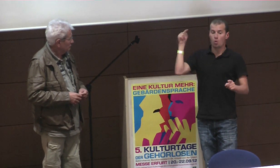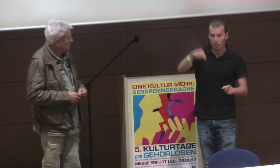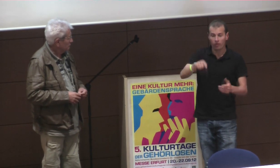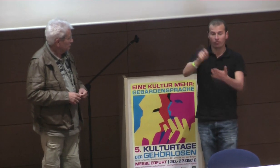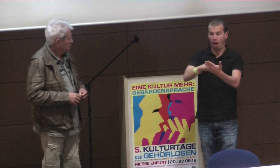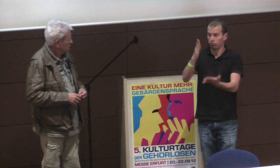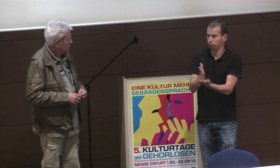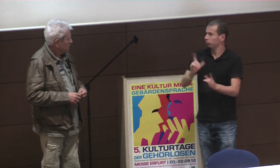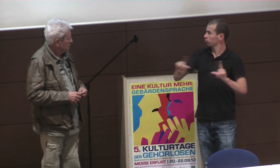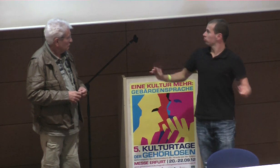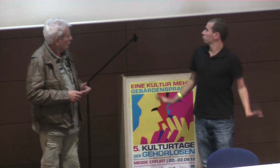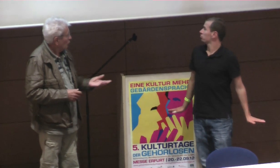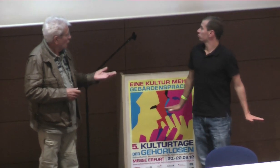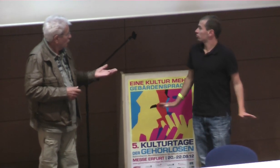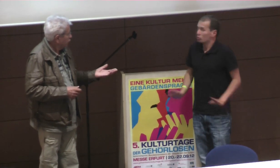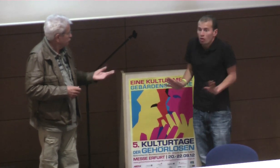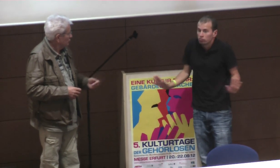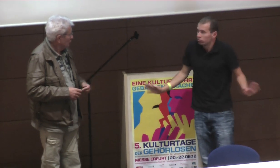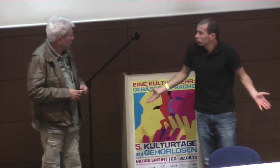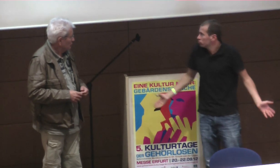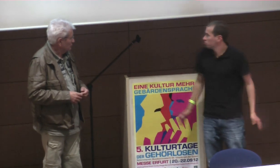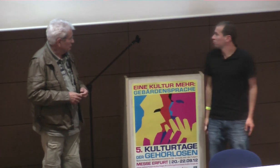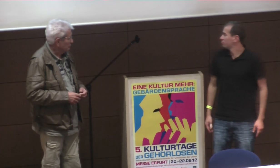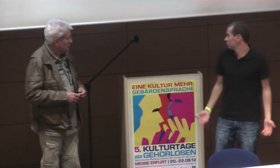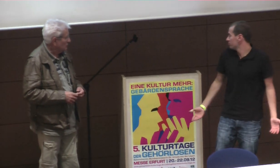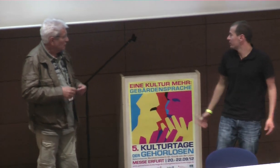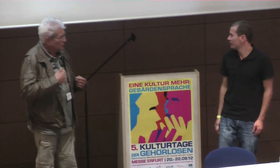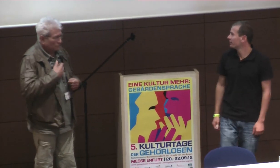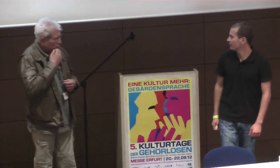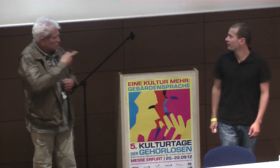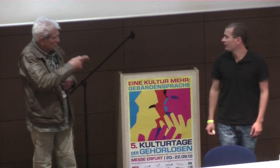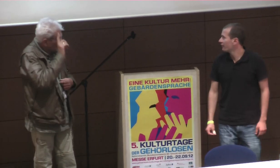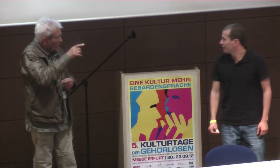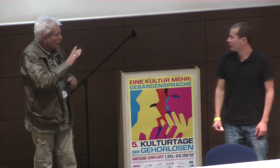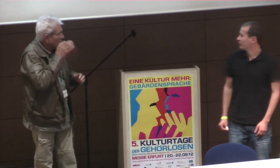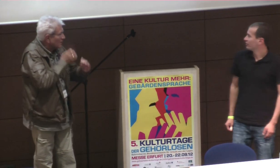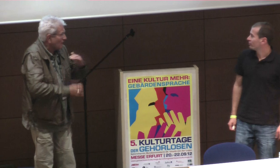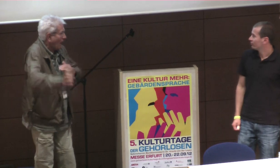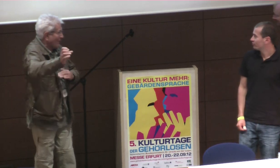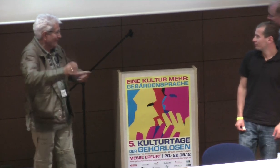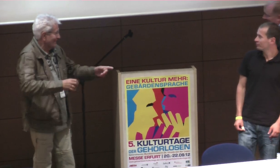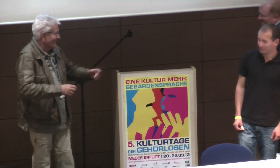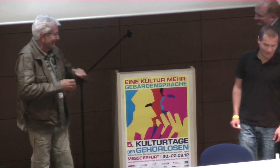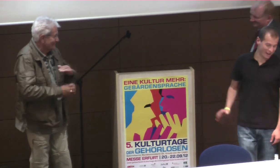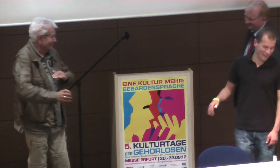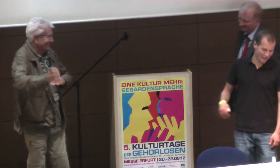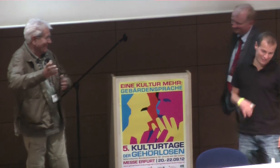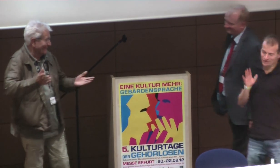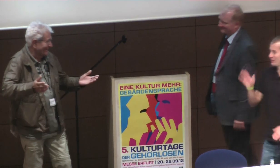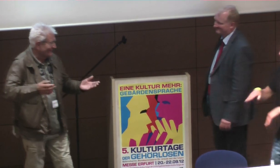also, das, ähm, das, war, das war ja auch, es war einfach der Bundespräsidenten gewählt, und dann sind sie wieder hingekommen, ja, ja, ich